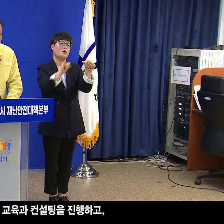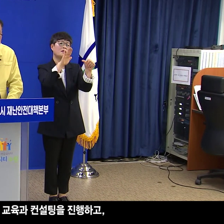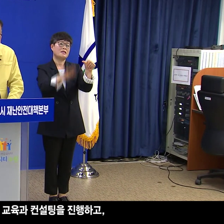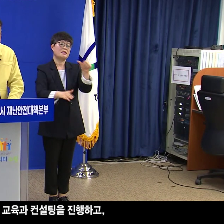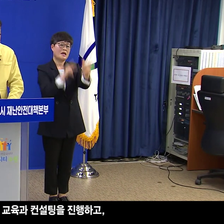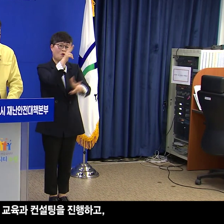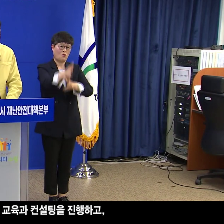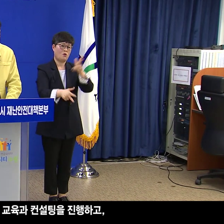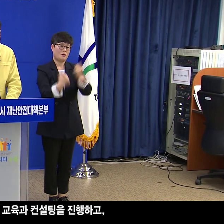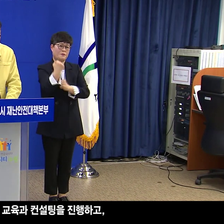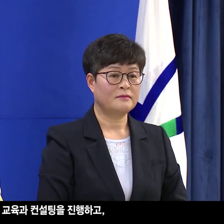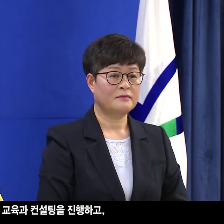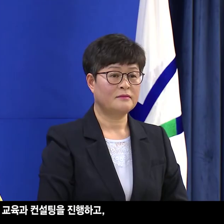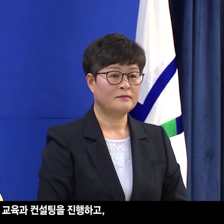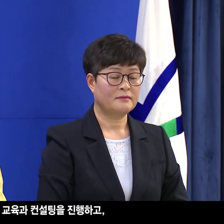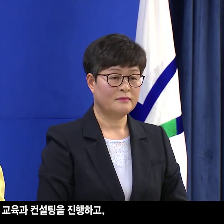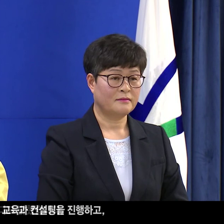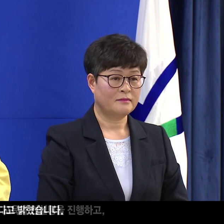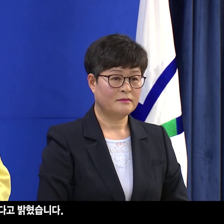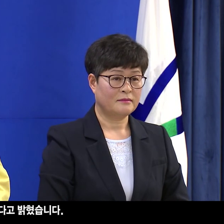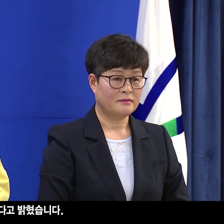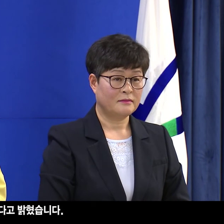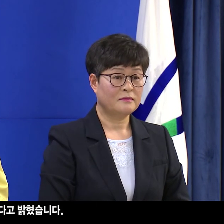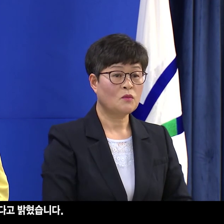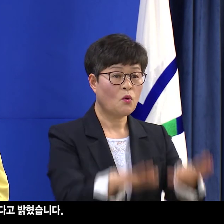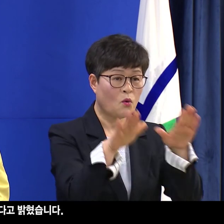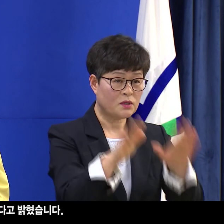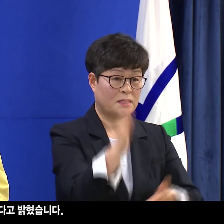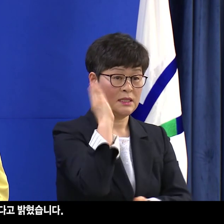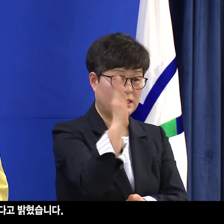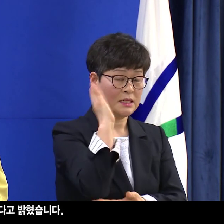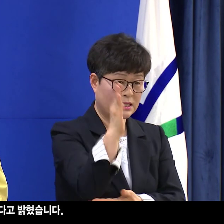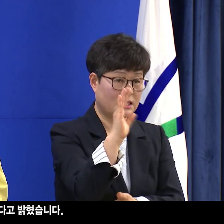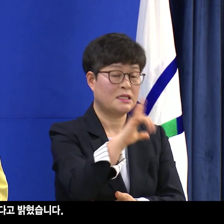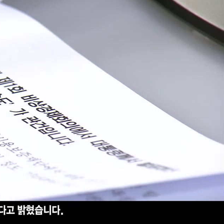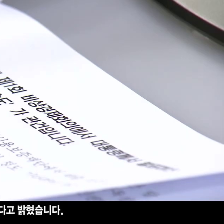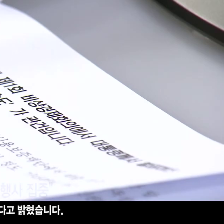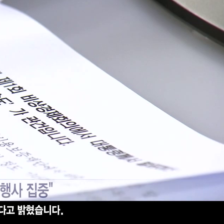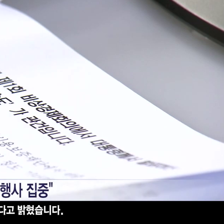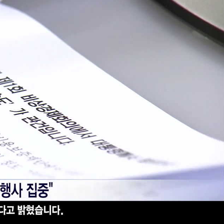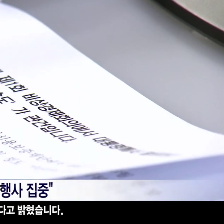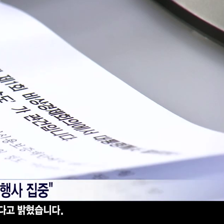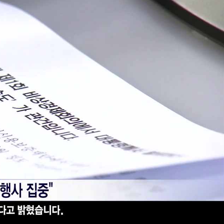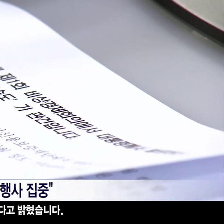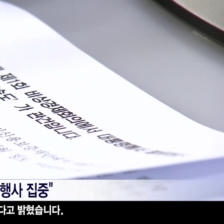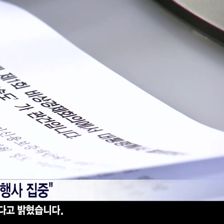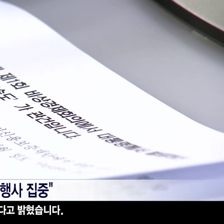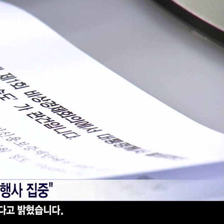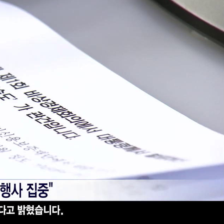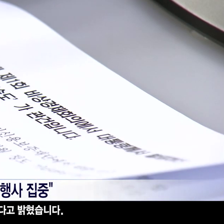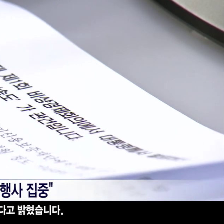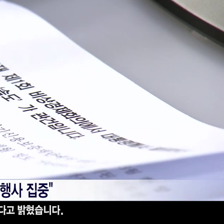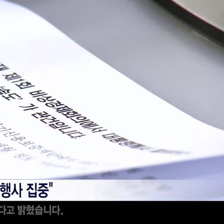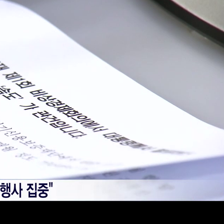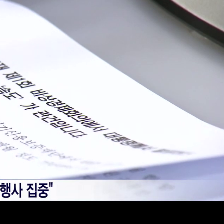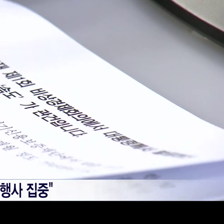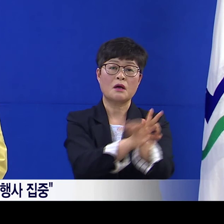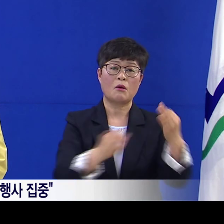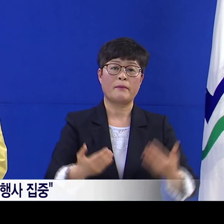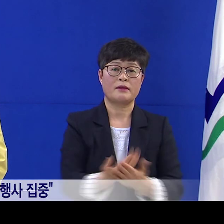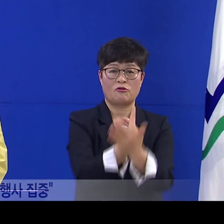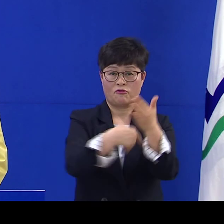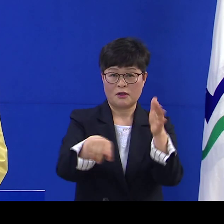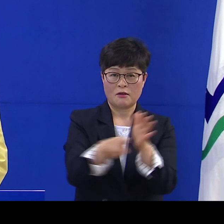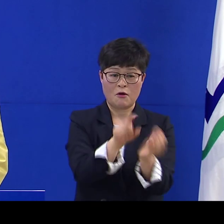맞춤형 교육과 컨설팅을 진행하고 각종 행사를 통해 골목상권을 활성화하겠다고 밝혔습니다. 코로나